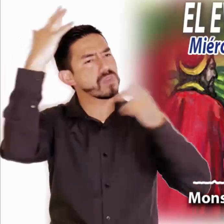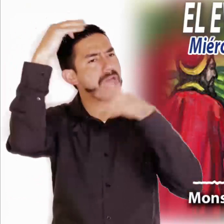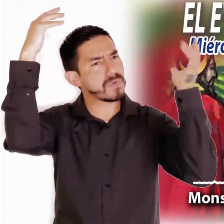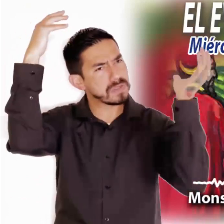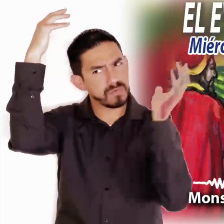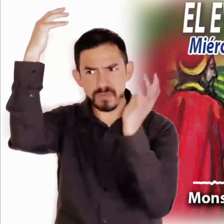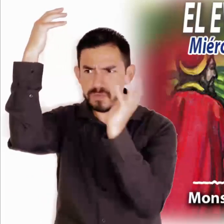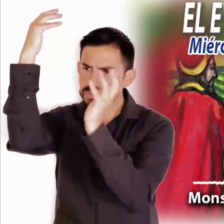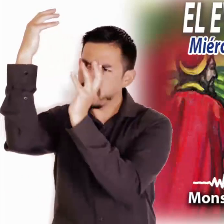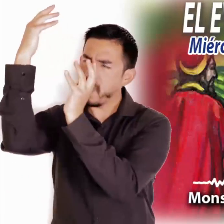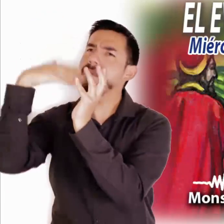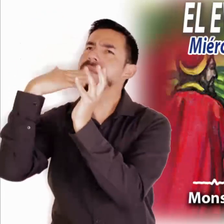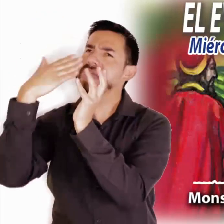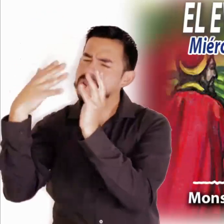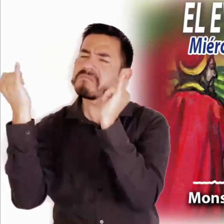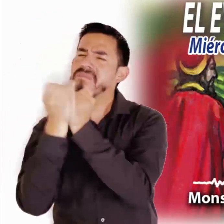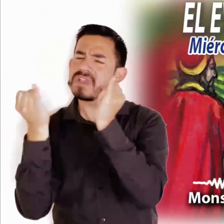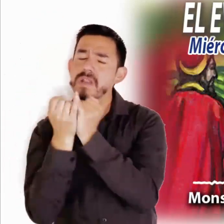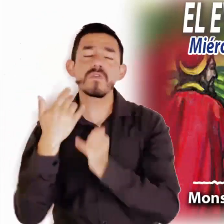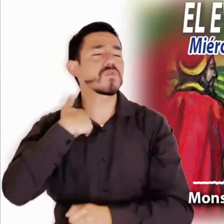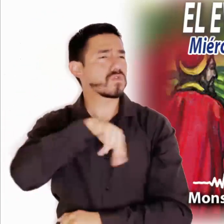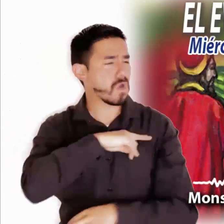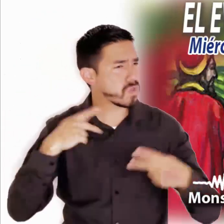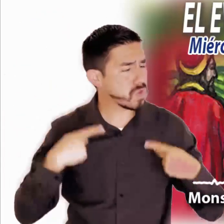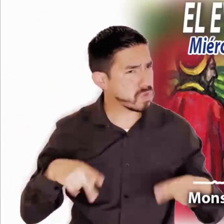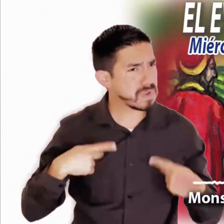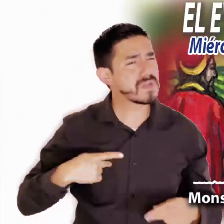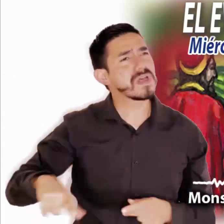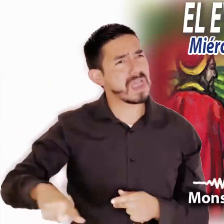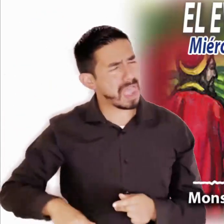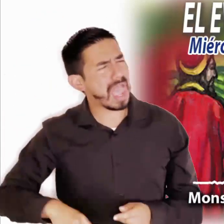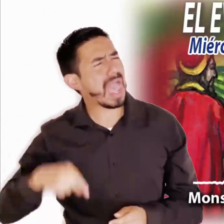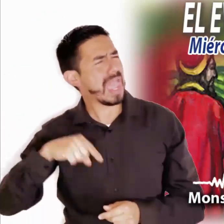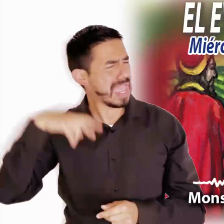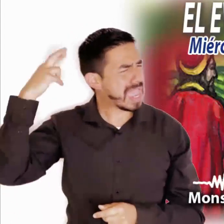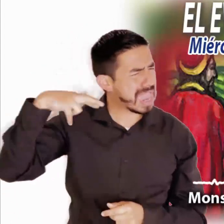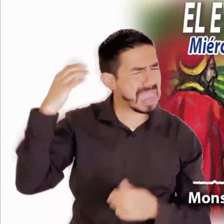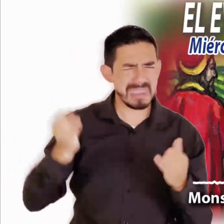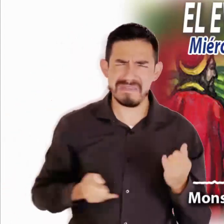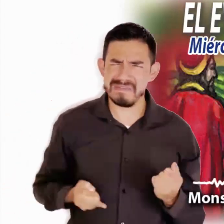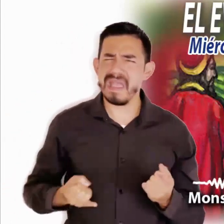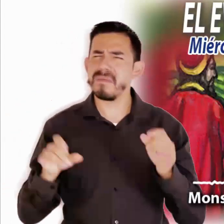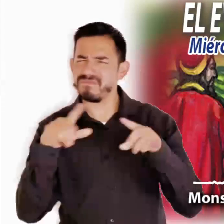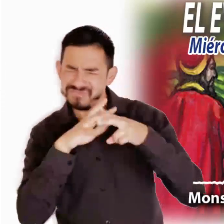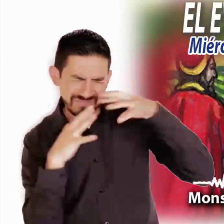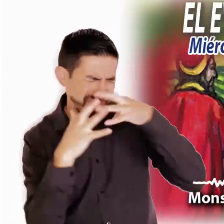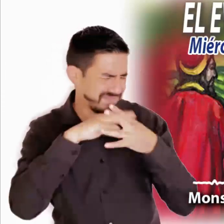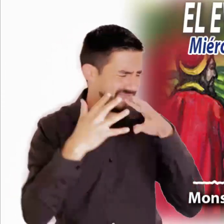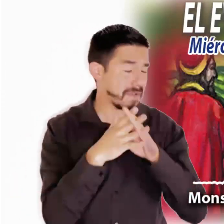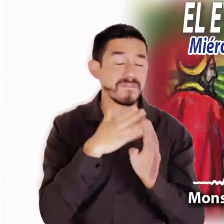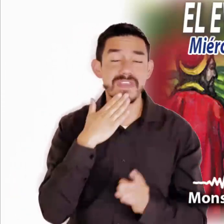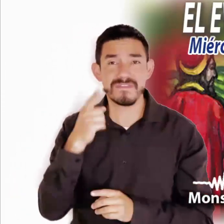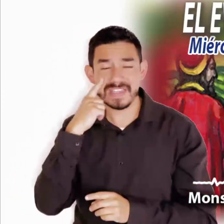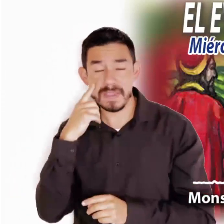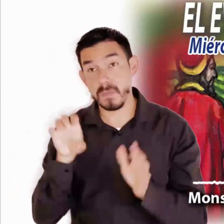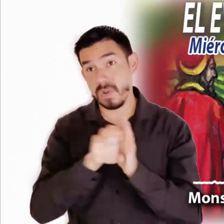Quizá sea una apreciación muy crítica y adversa sobre las autoridades y reyes de la tierra, pero tiene un gran fondo de verdad.